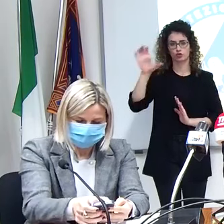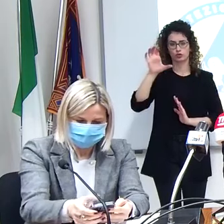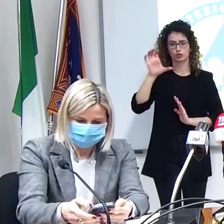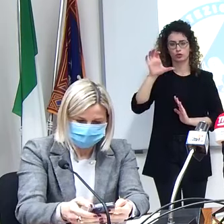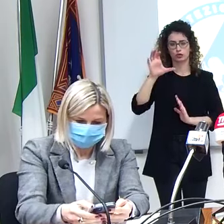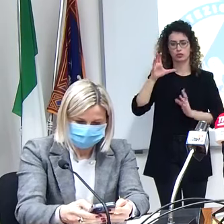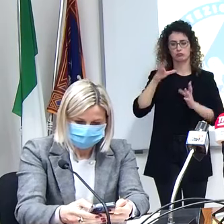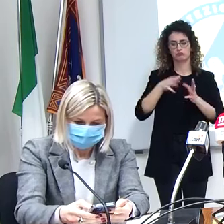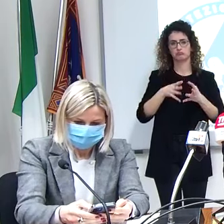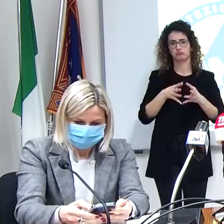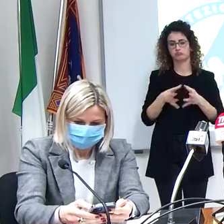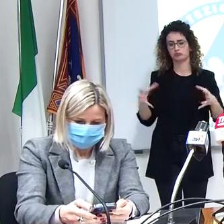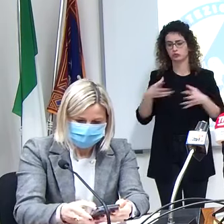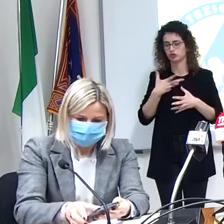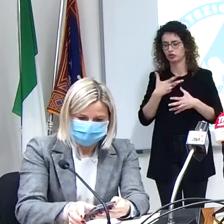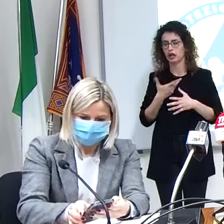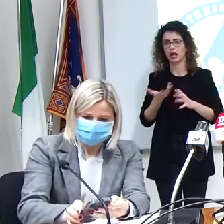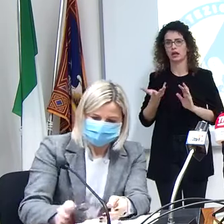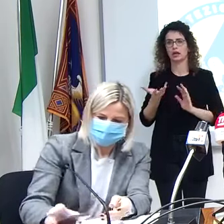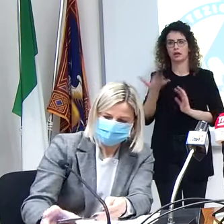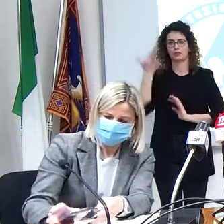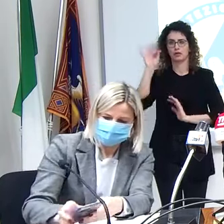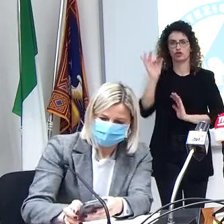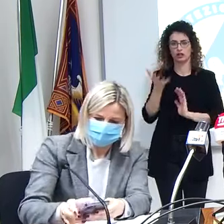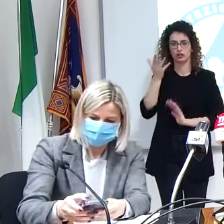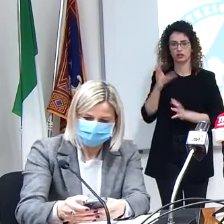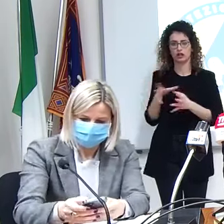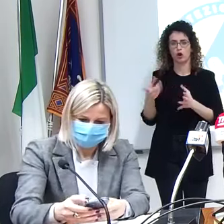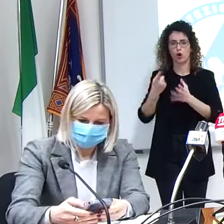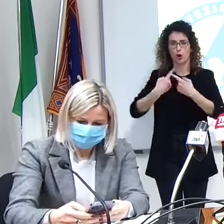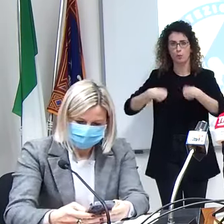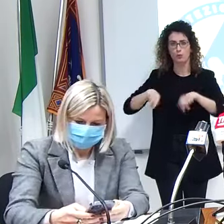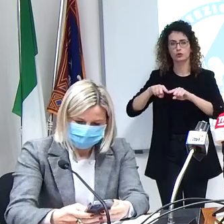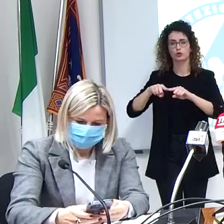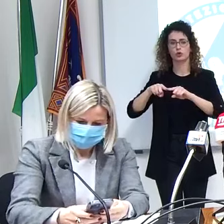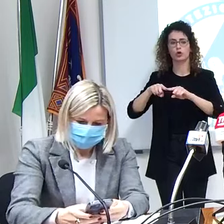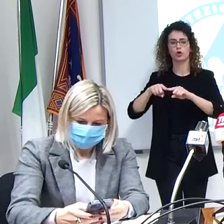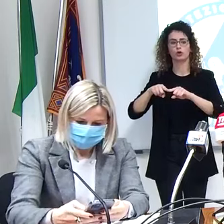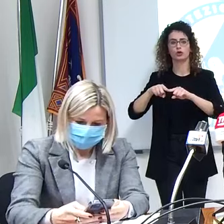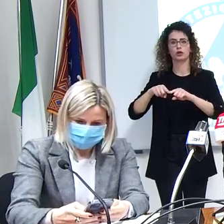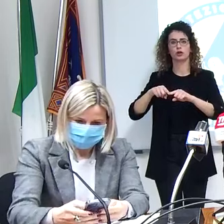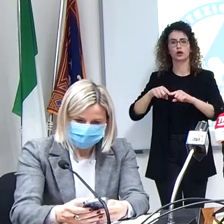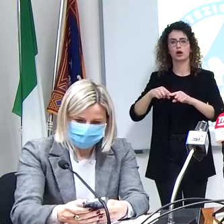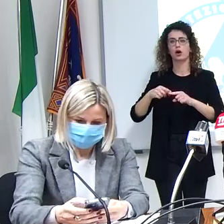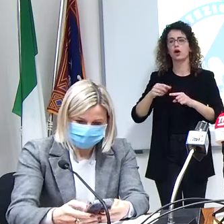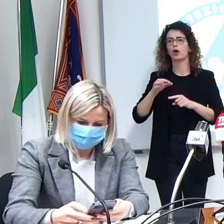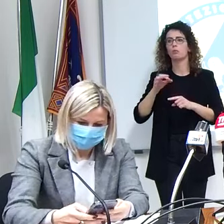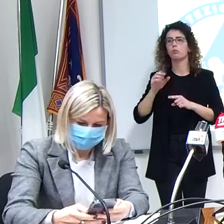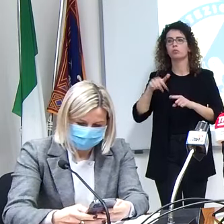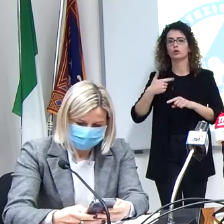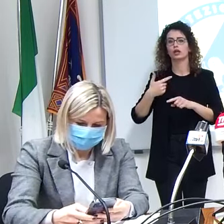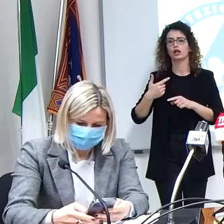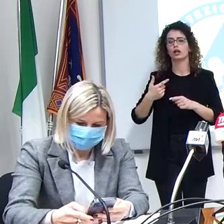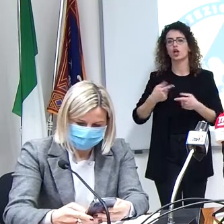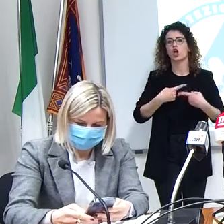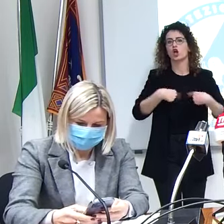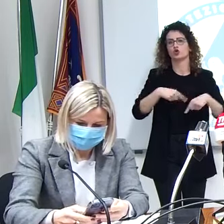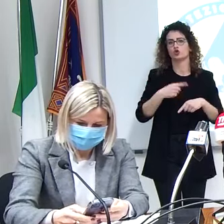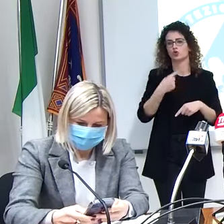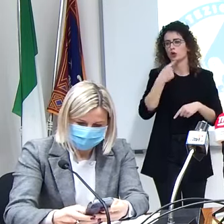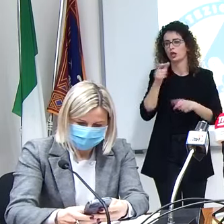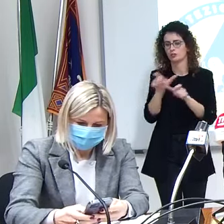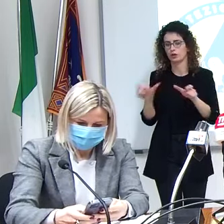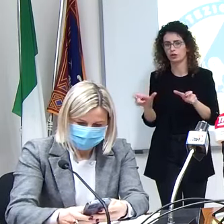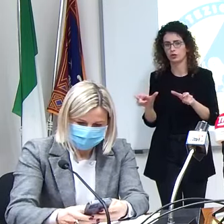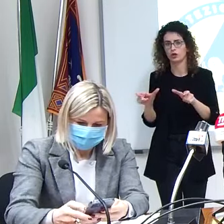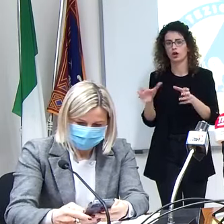specialisti che nomina in commissioni che possono in alcuni casi essere state nominate anche dalla giunta commissione